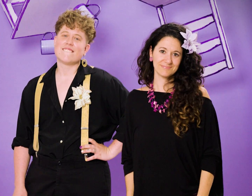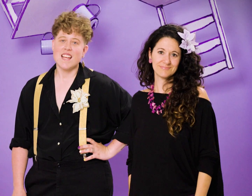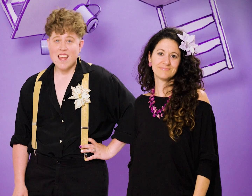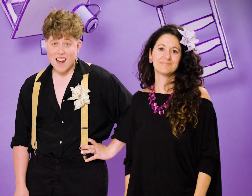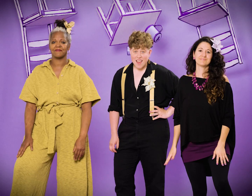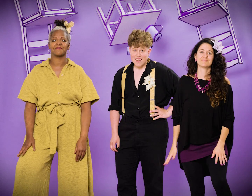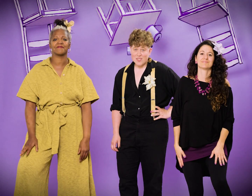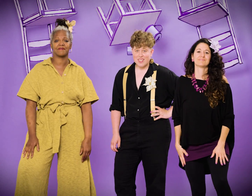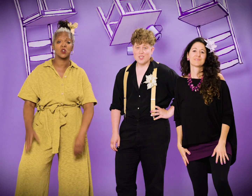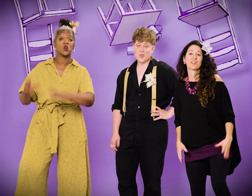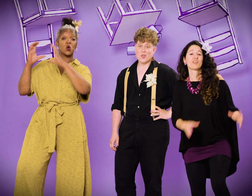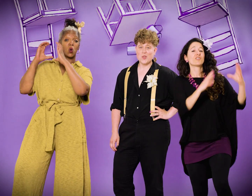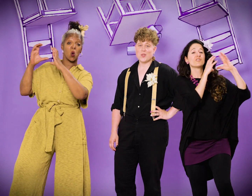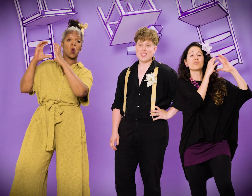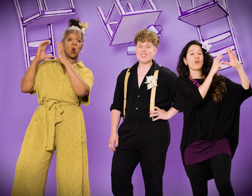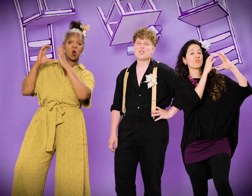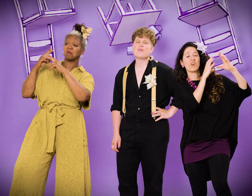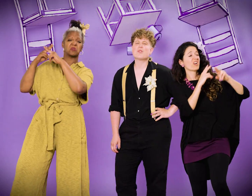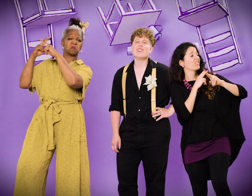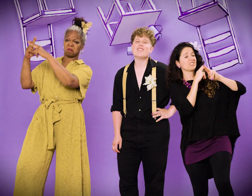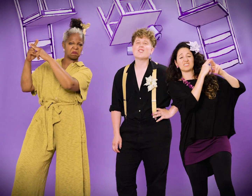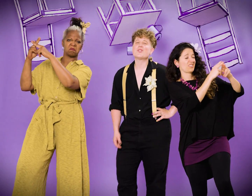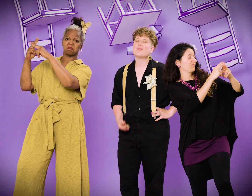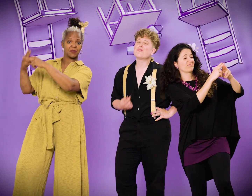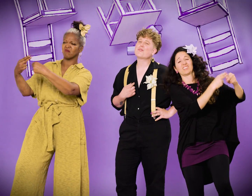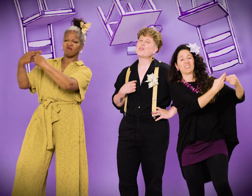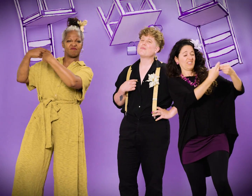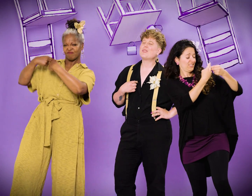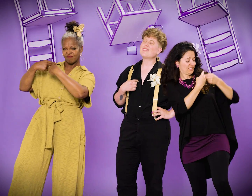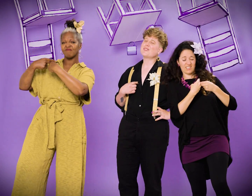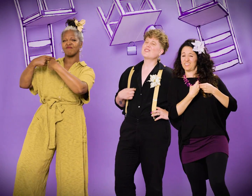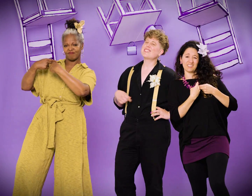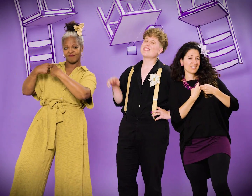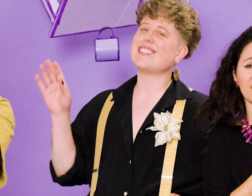La noix de coco est un fruit, je suis fruit moi aussi